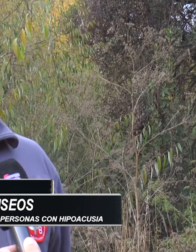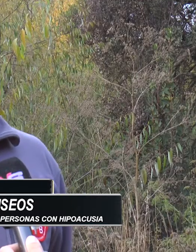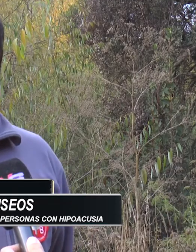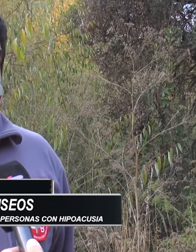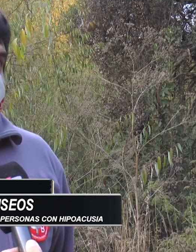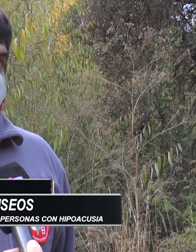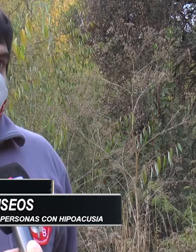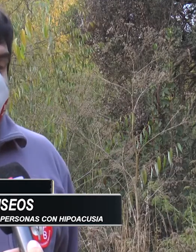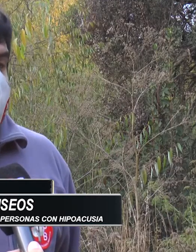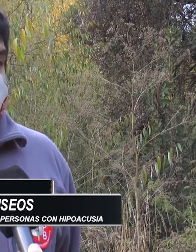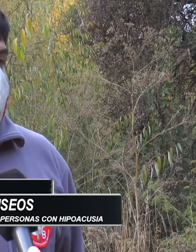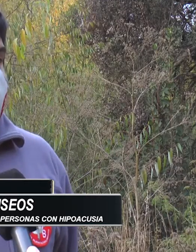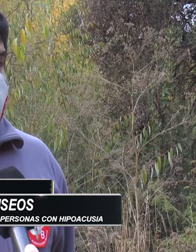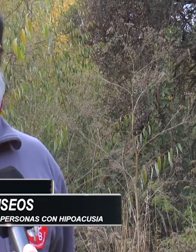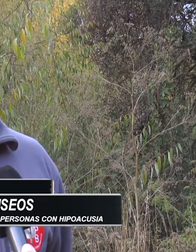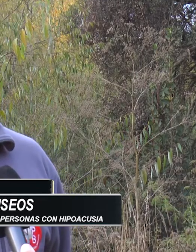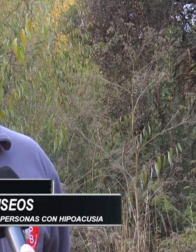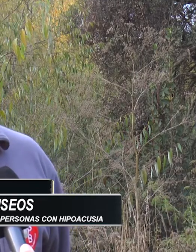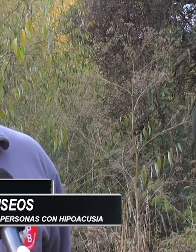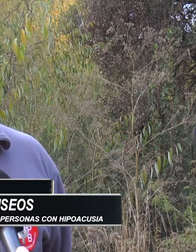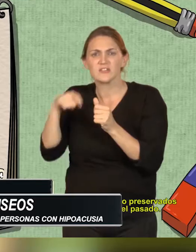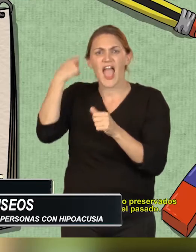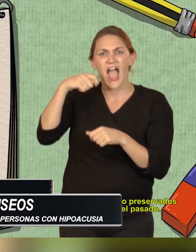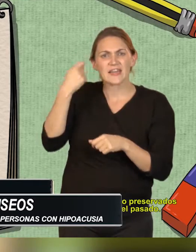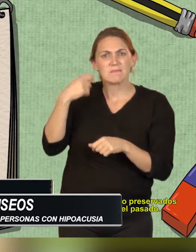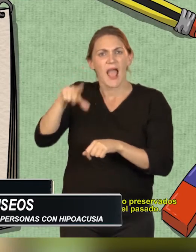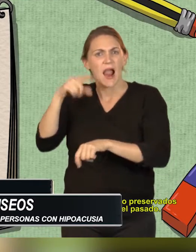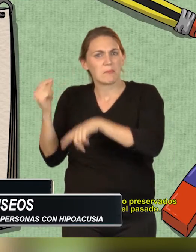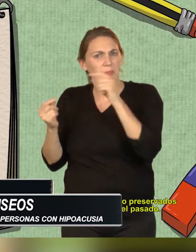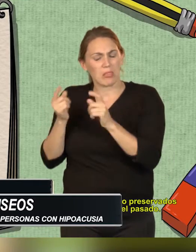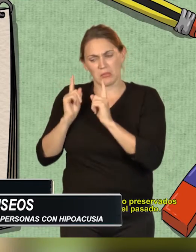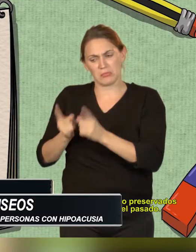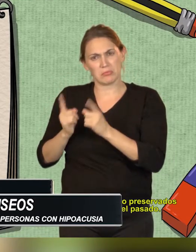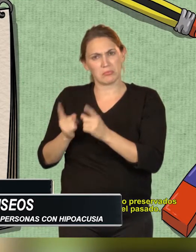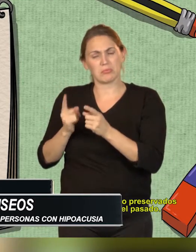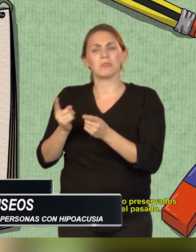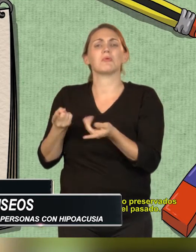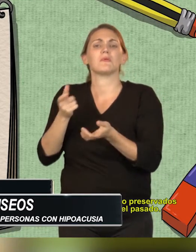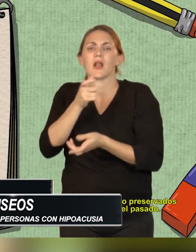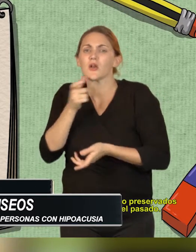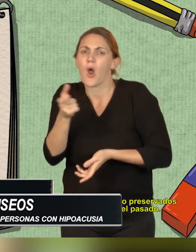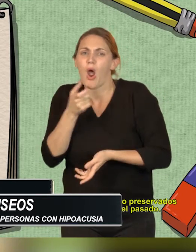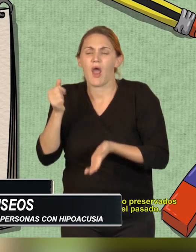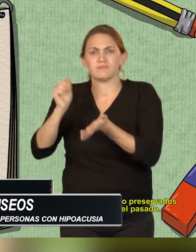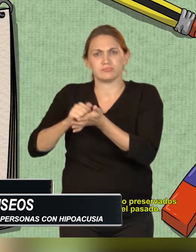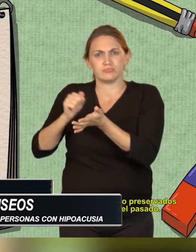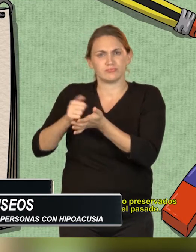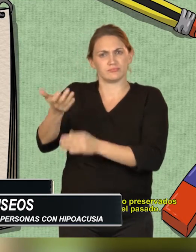es, que tengamos noción, es el primero de su tipo en Latinoamérica y